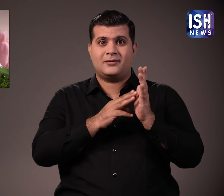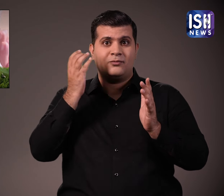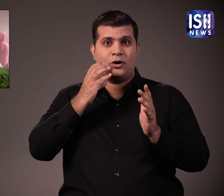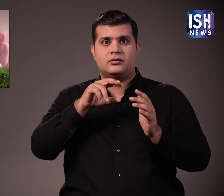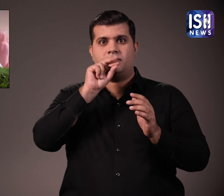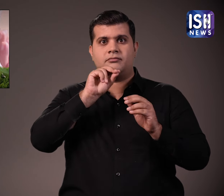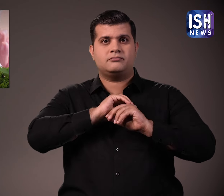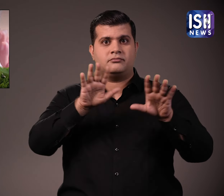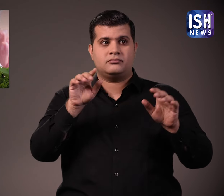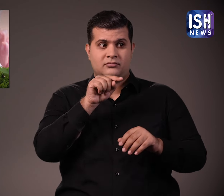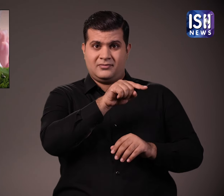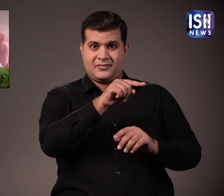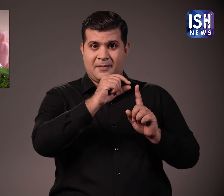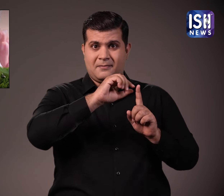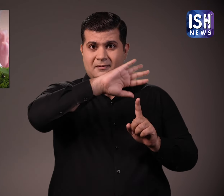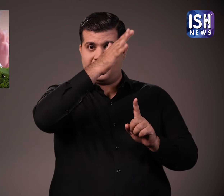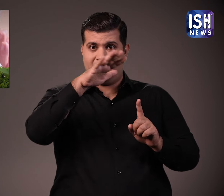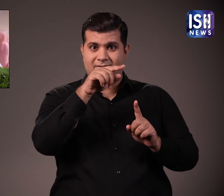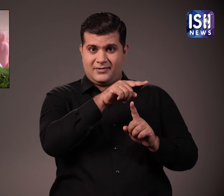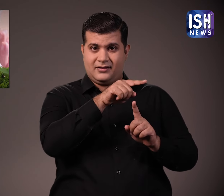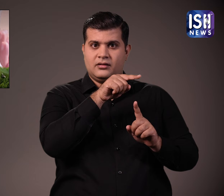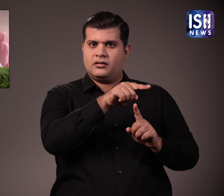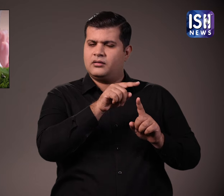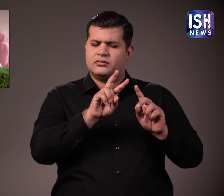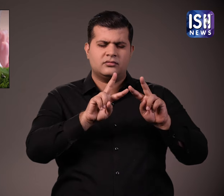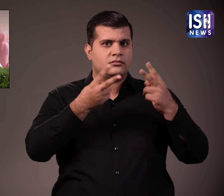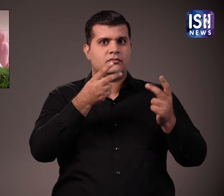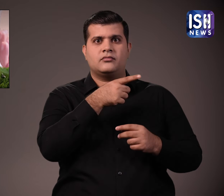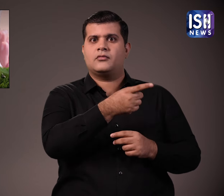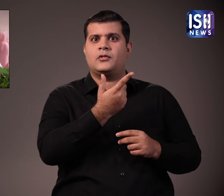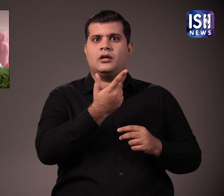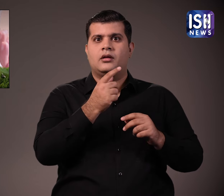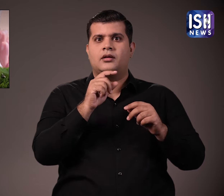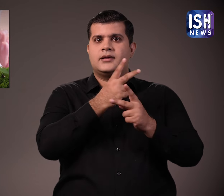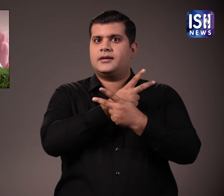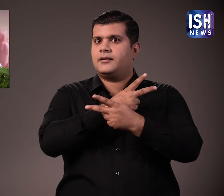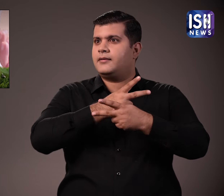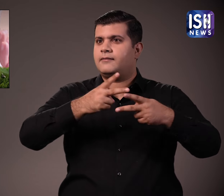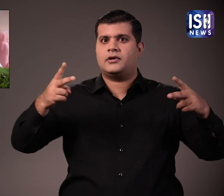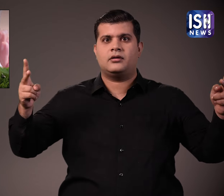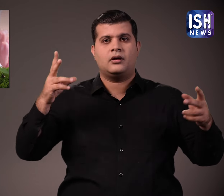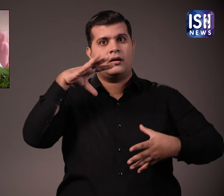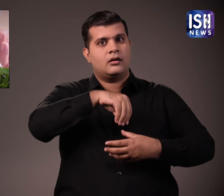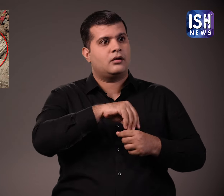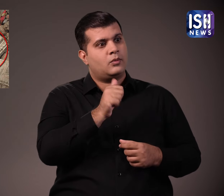पियेम मोदी ने एक बार कहा था पावागर भारत की विविदिता का आदर्श उदाहरन है